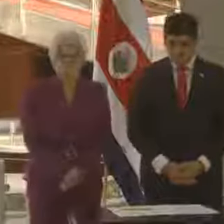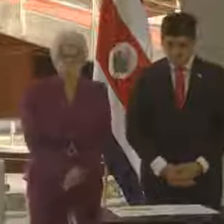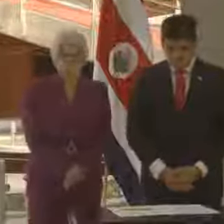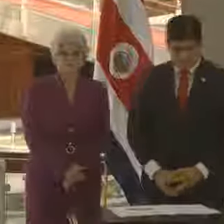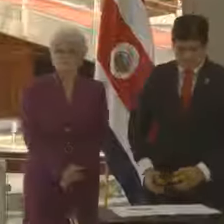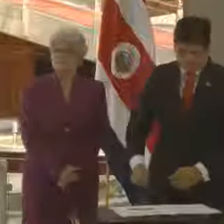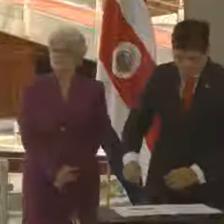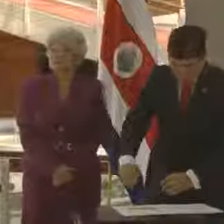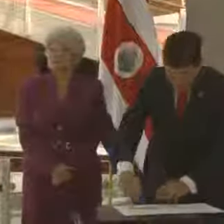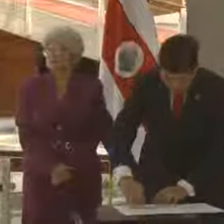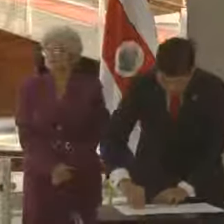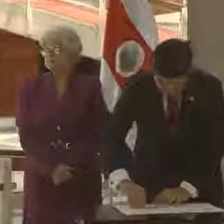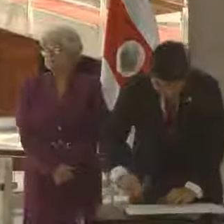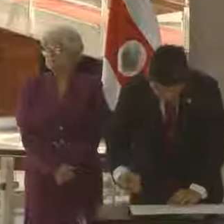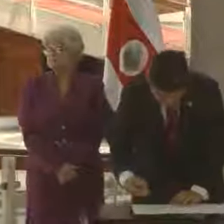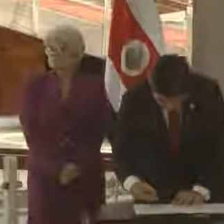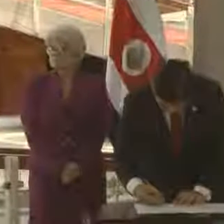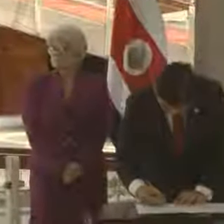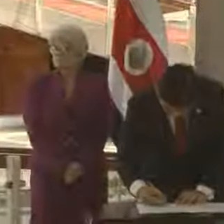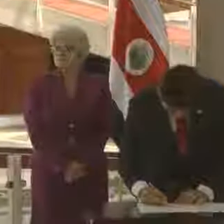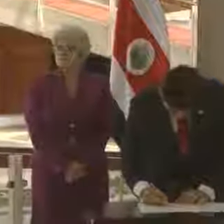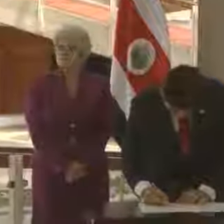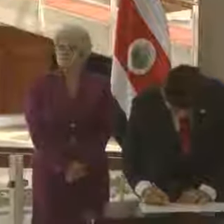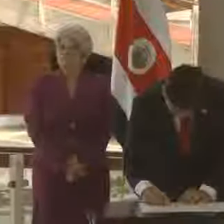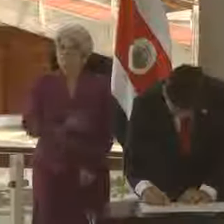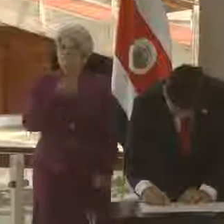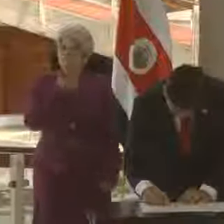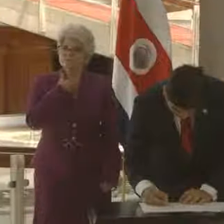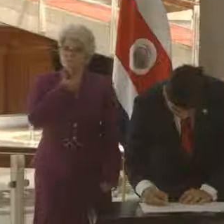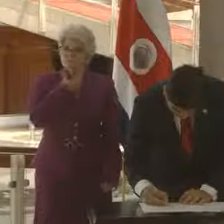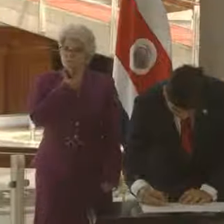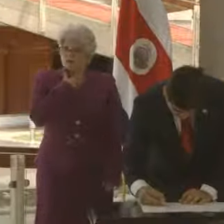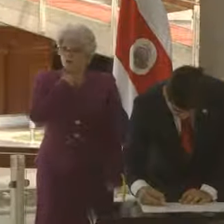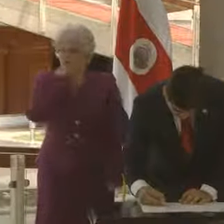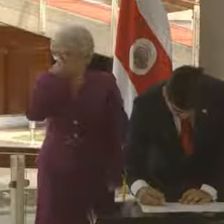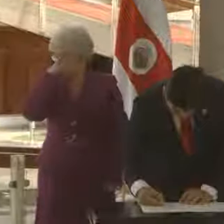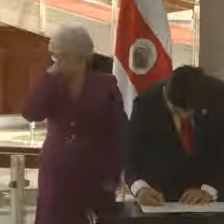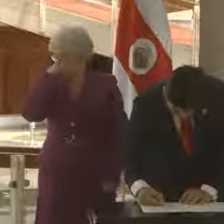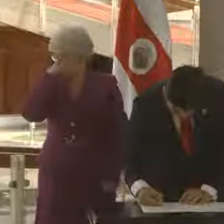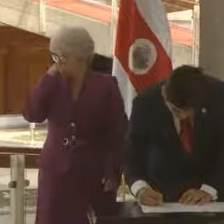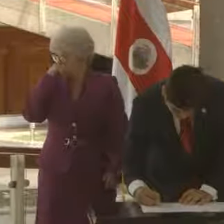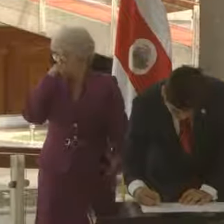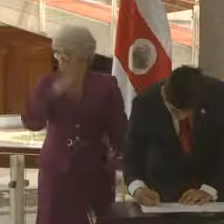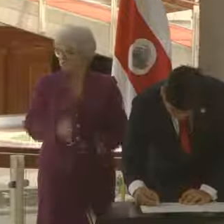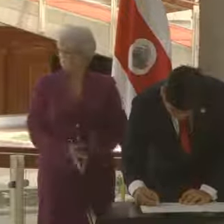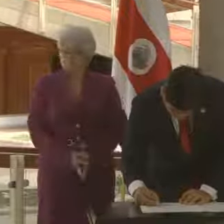Y el señor presidente de la república, don Carlos Zapravo.